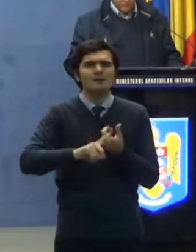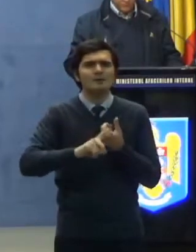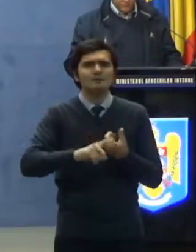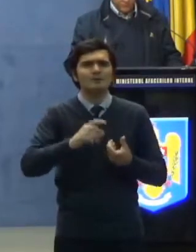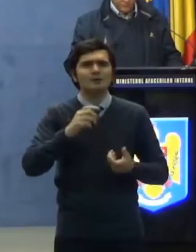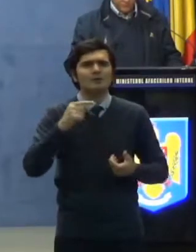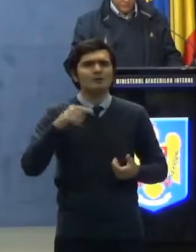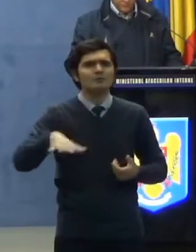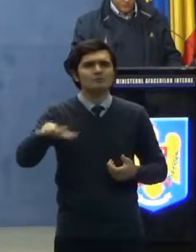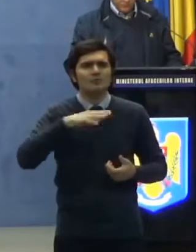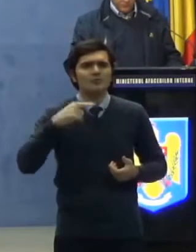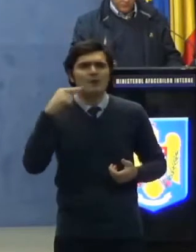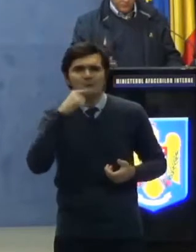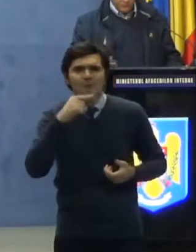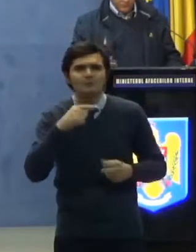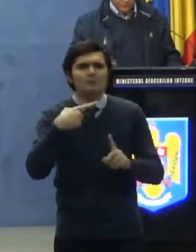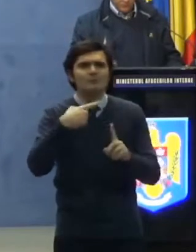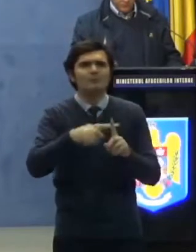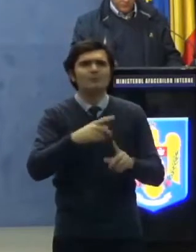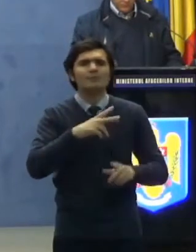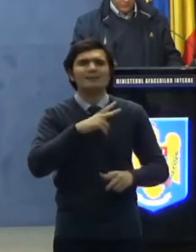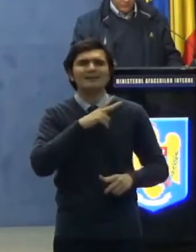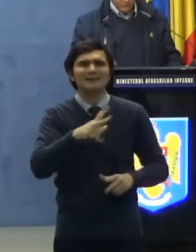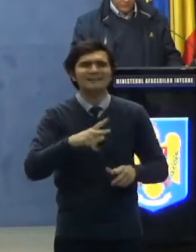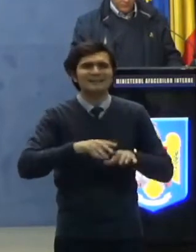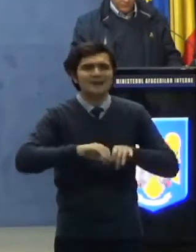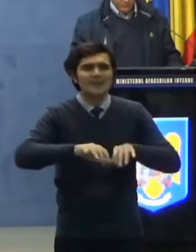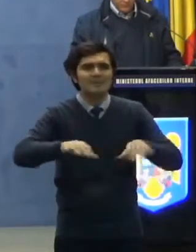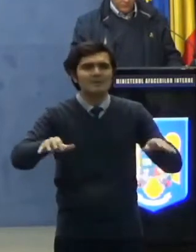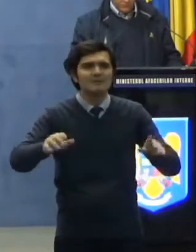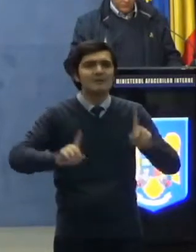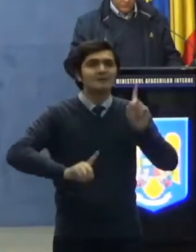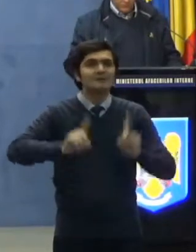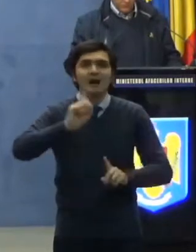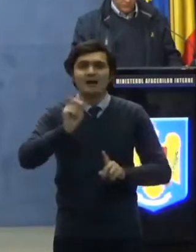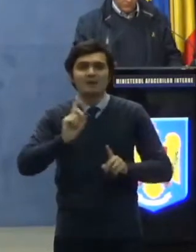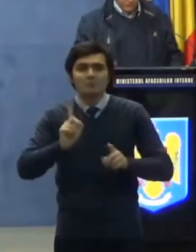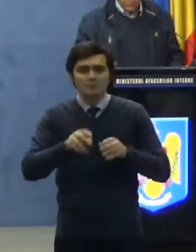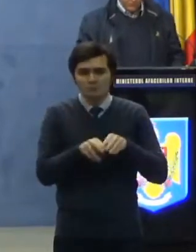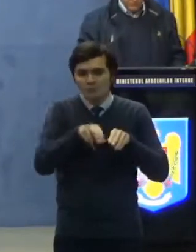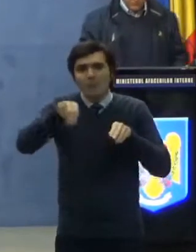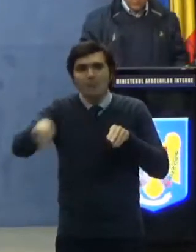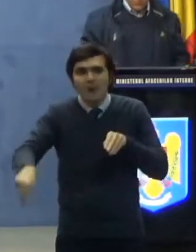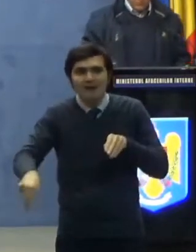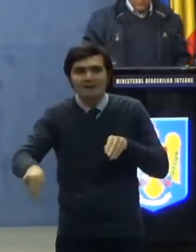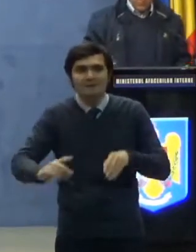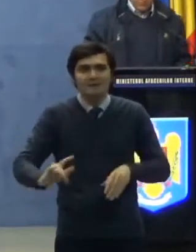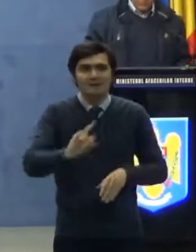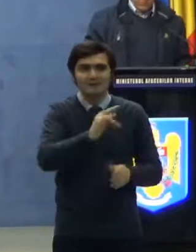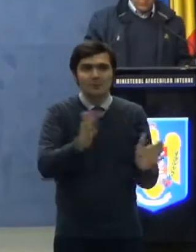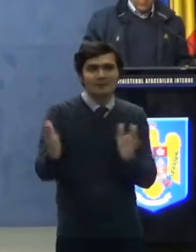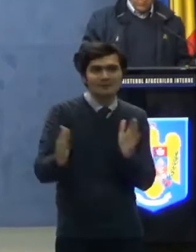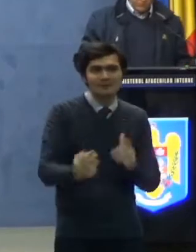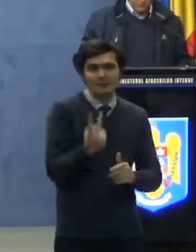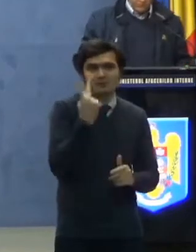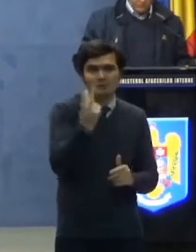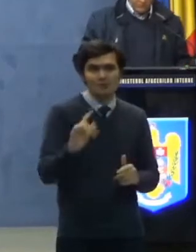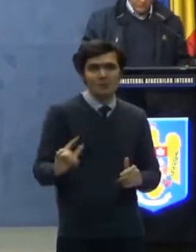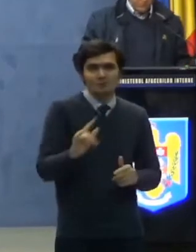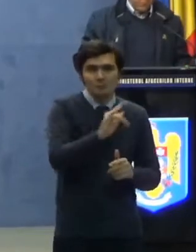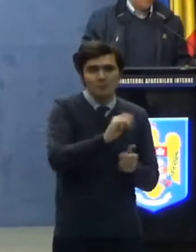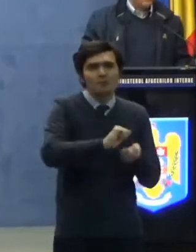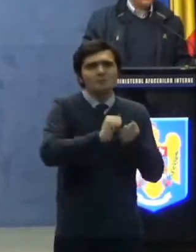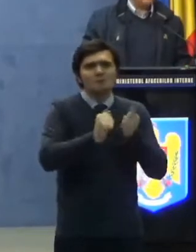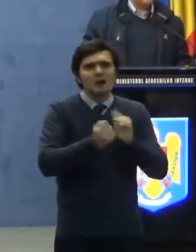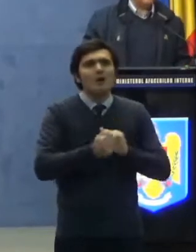sau cu risc epidemiologic, care nu coboară din aeronave între zboruri sau poartă echipamente de protecție,